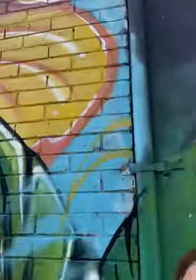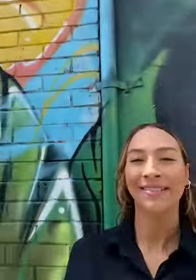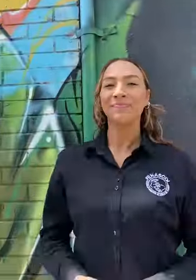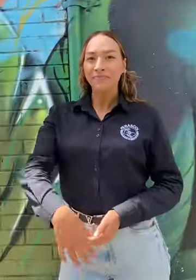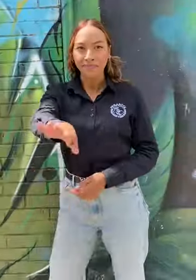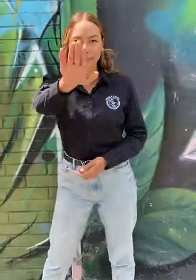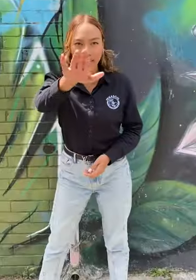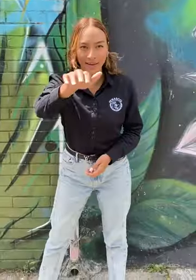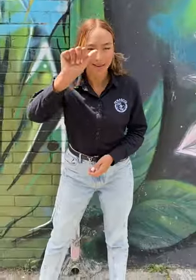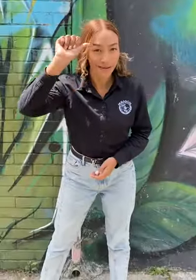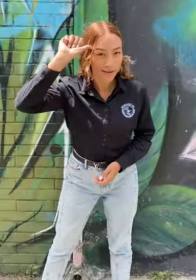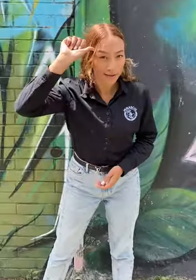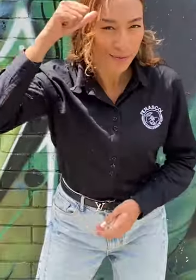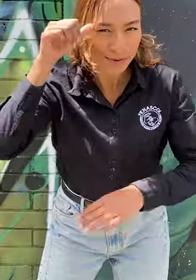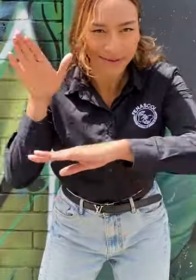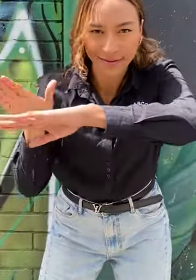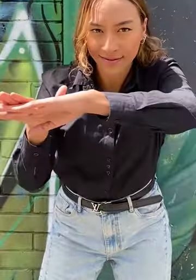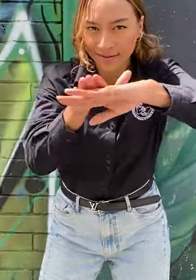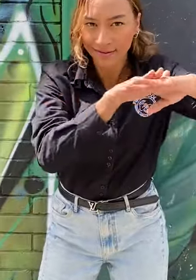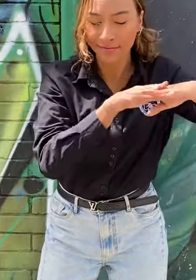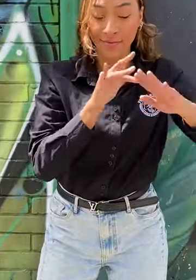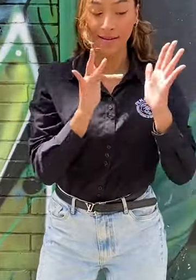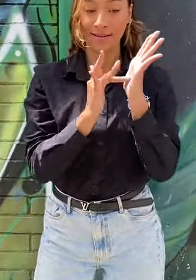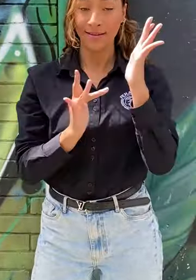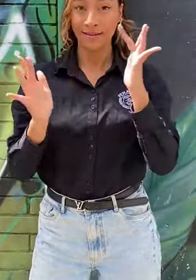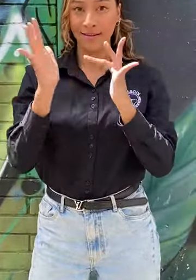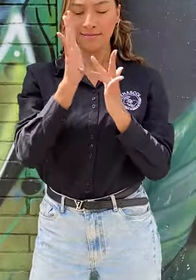Oigan, esta exposición irá hasta el 16 de abril.